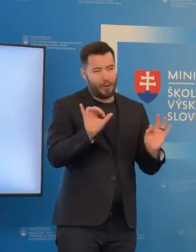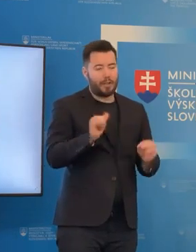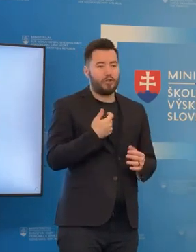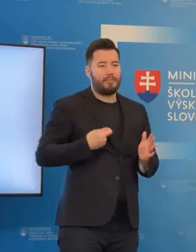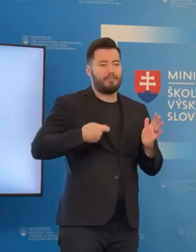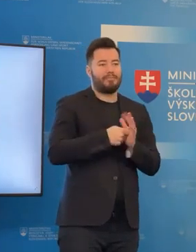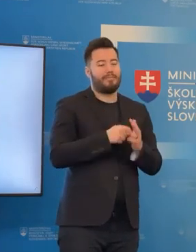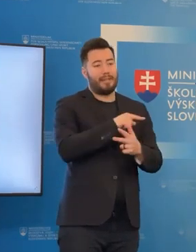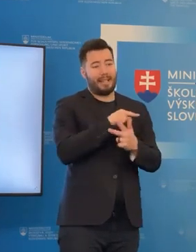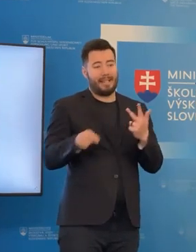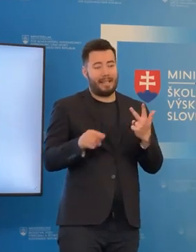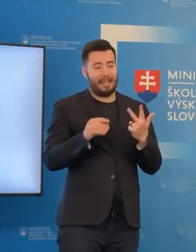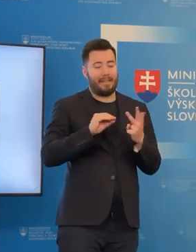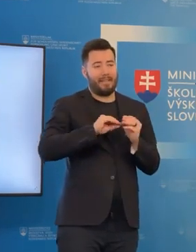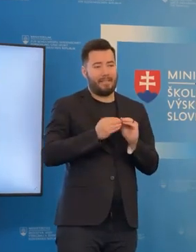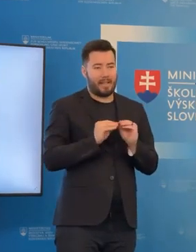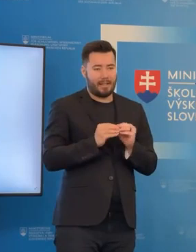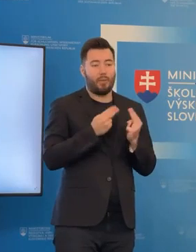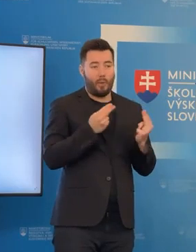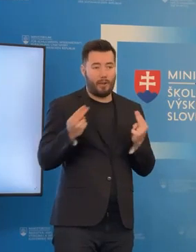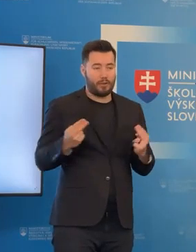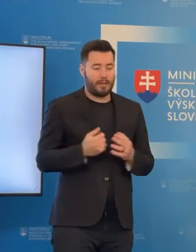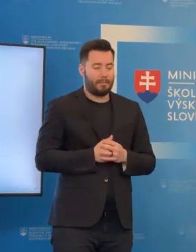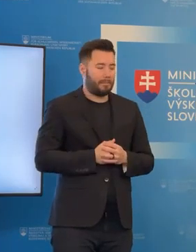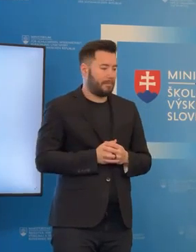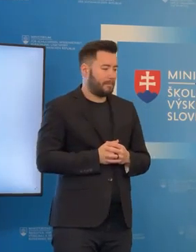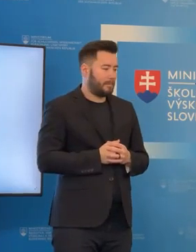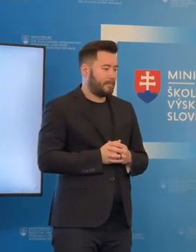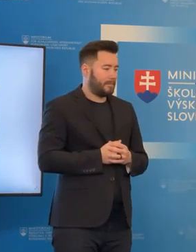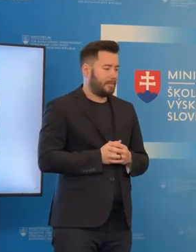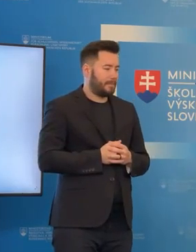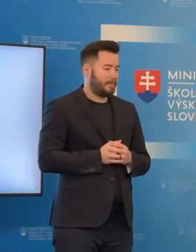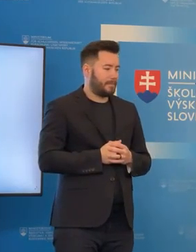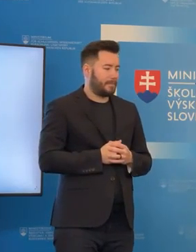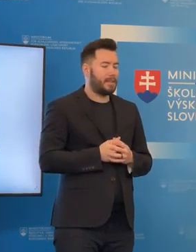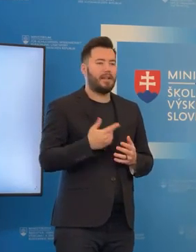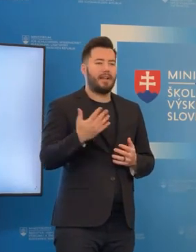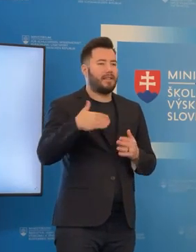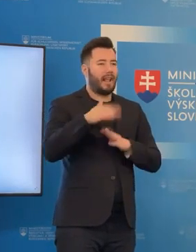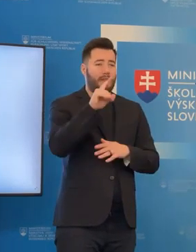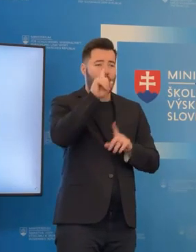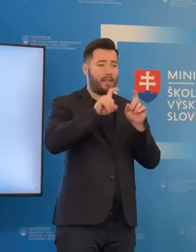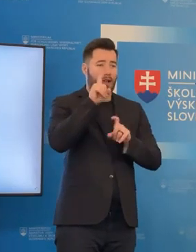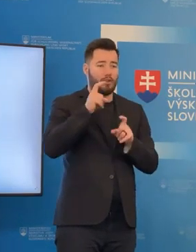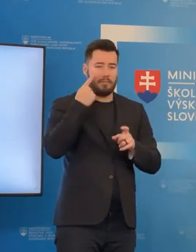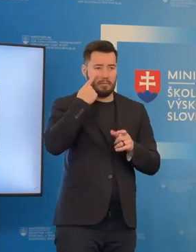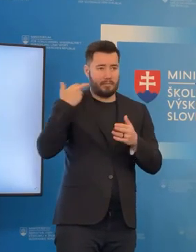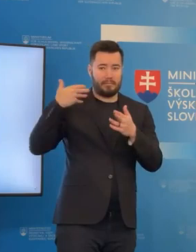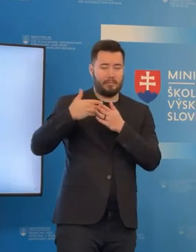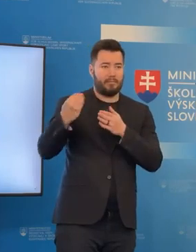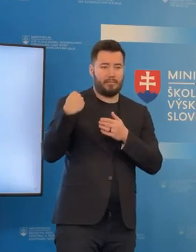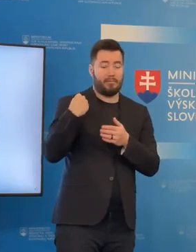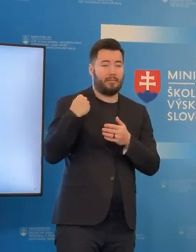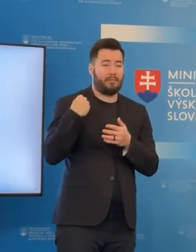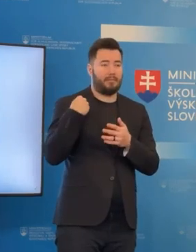veci, ktoré sú dôležité, na ktoré sme dostávali za ostatné týždne najviac otázok. Zvyčajne tá otázka